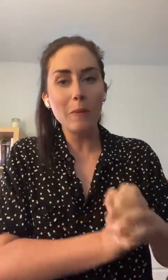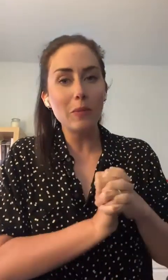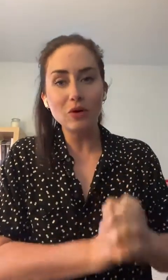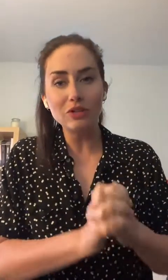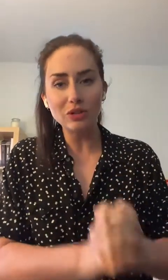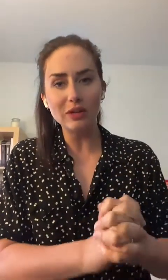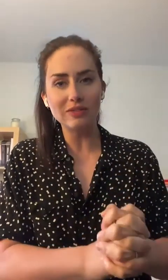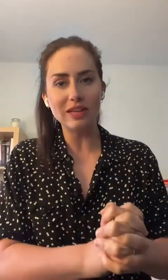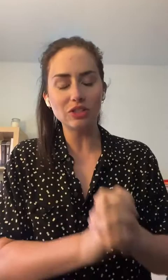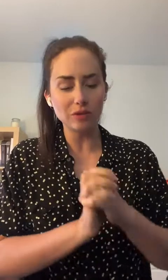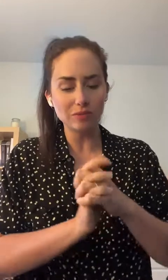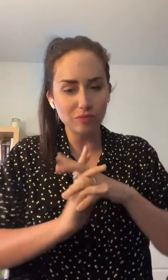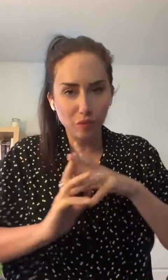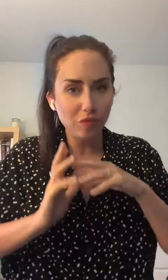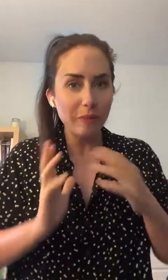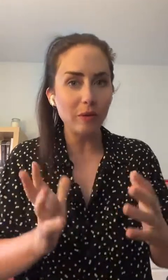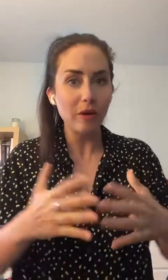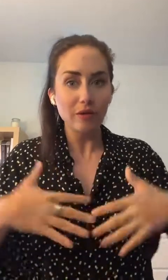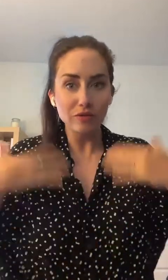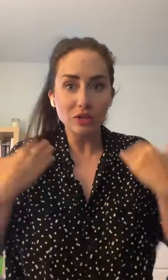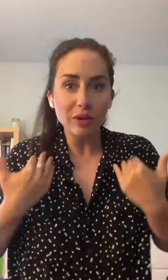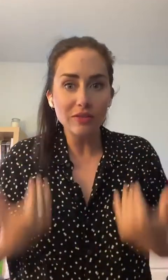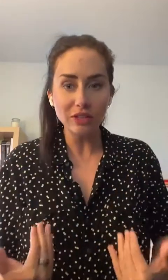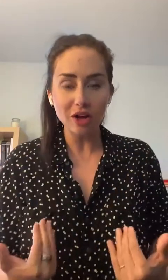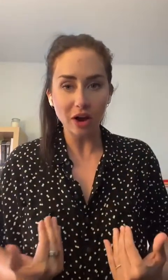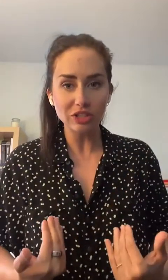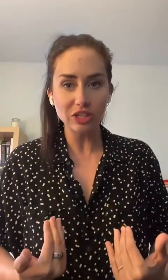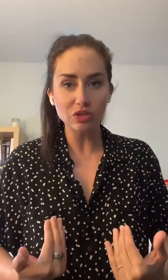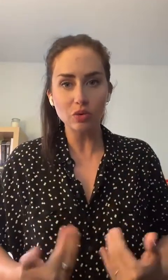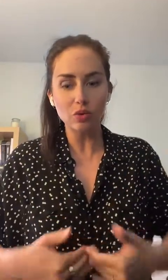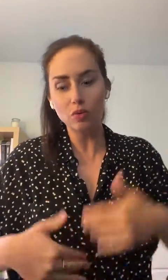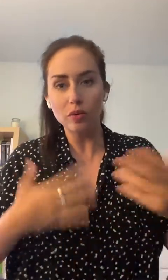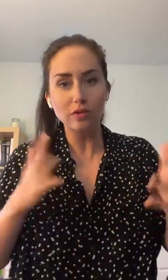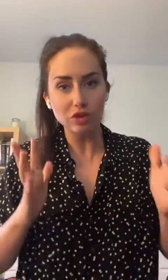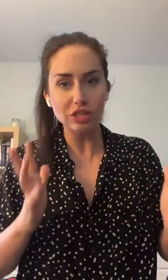pas pas vous nettoyer le visage comme vous ne pouvez pas. Vous nettoyez votre corps à chaque jour ou en tout cas,